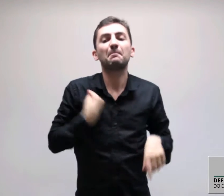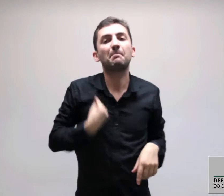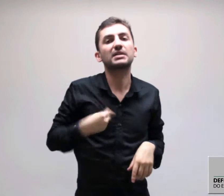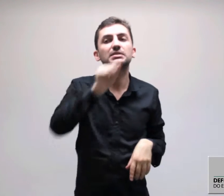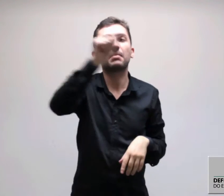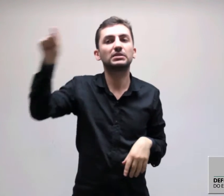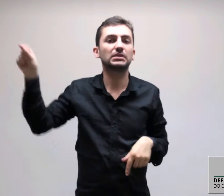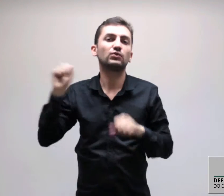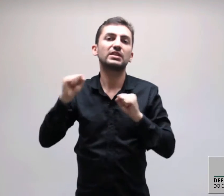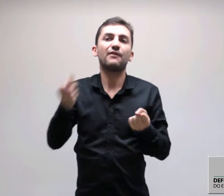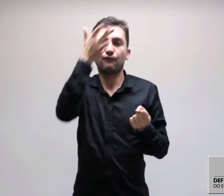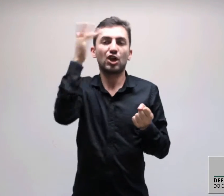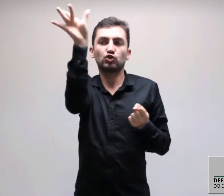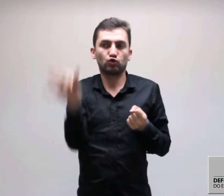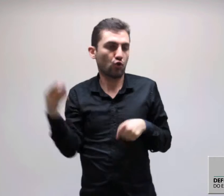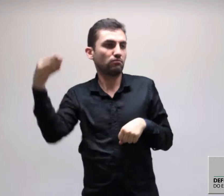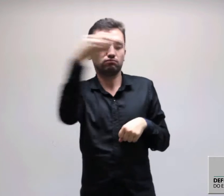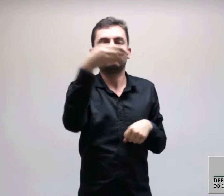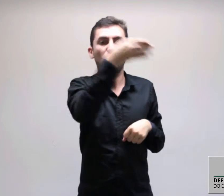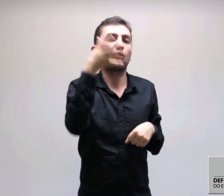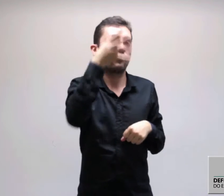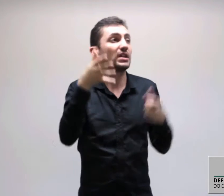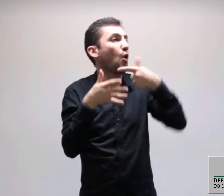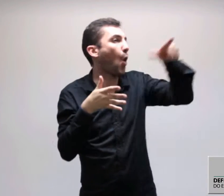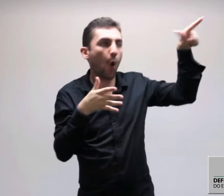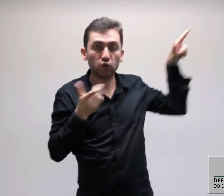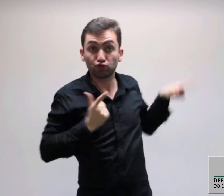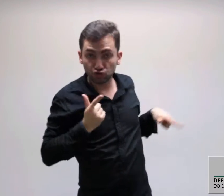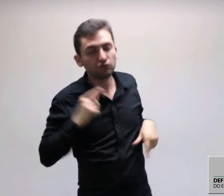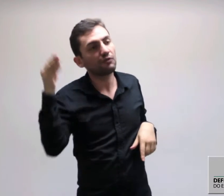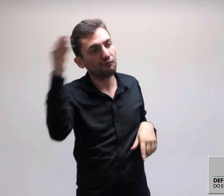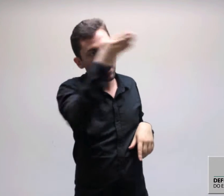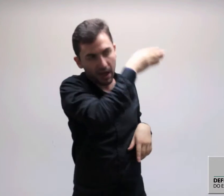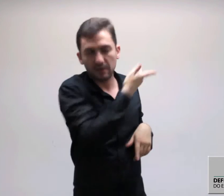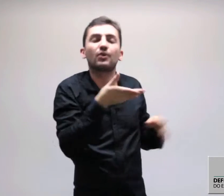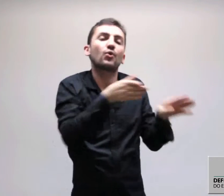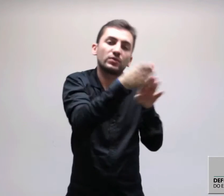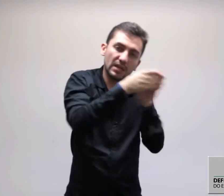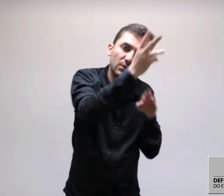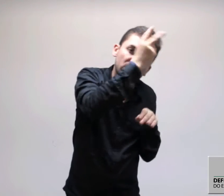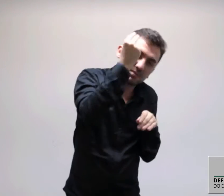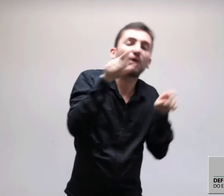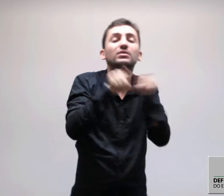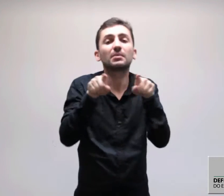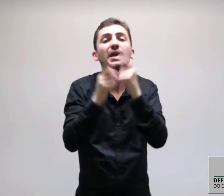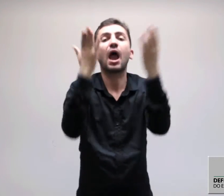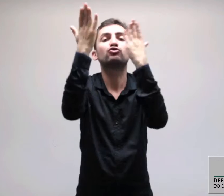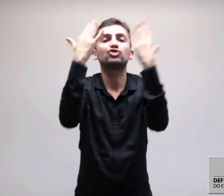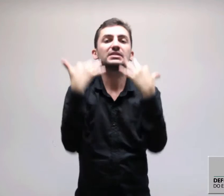participação dos defensores nas conferências promovidas por outros órgãos, no Conselho Municipal e audiências